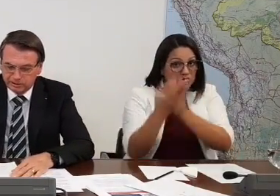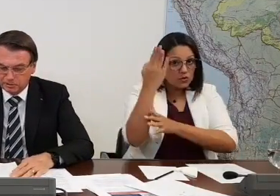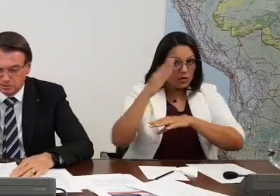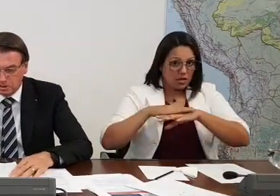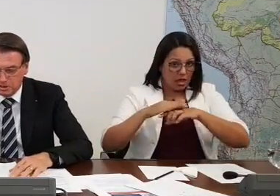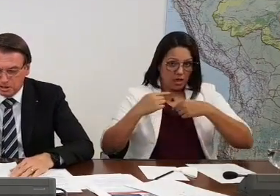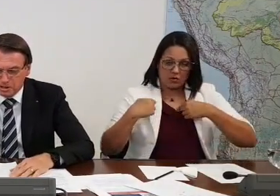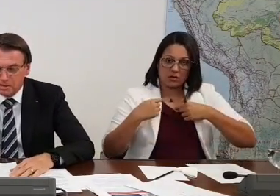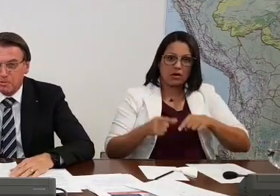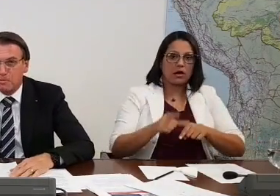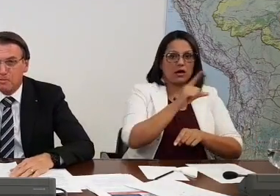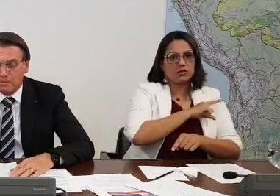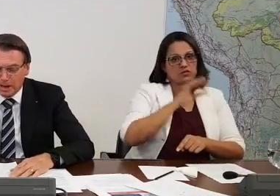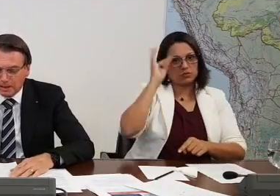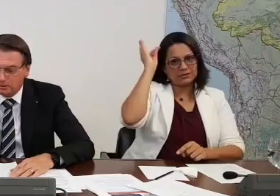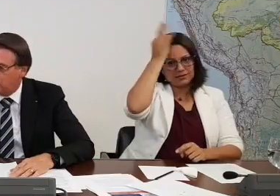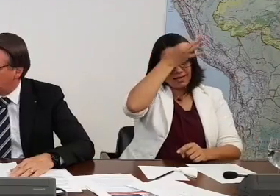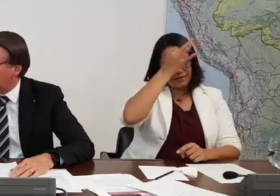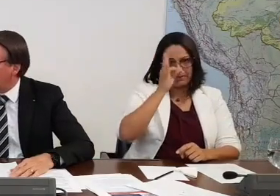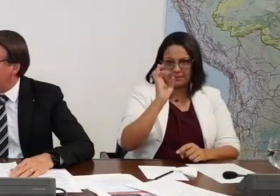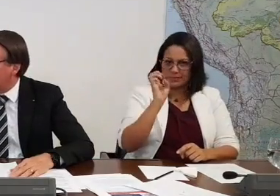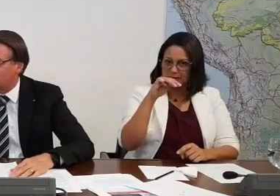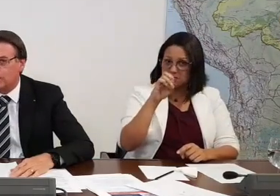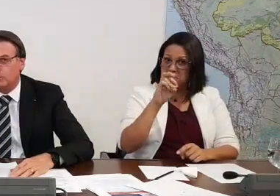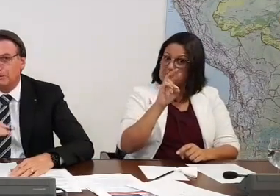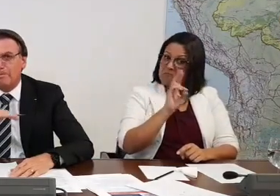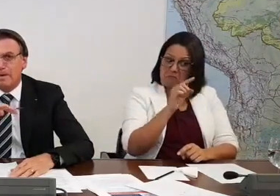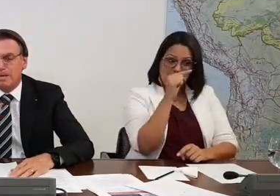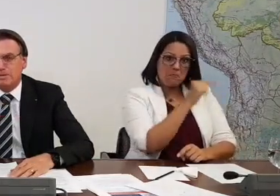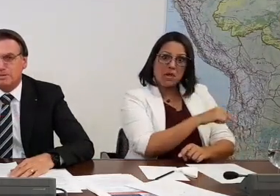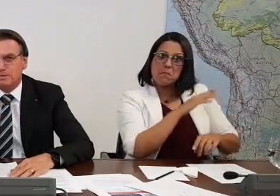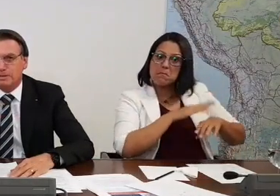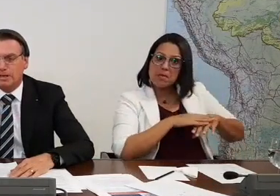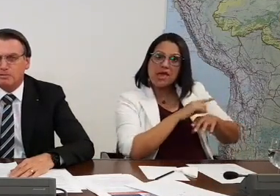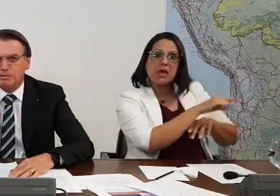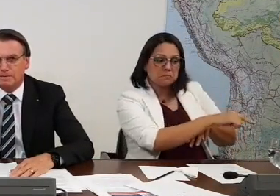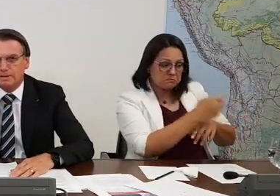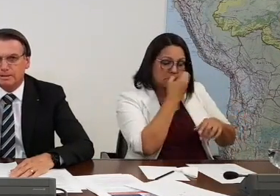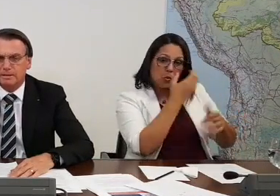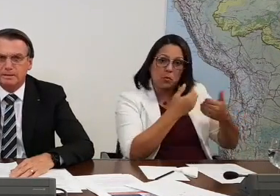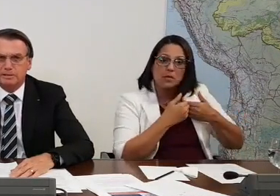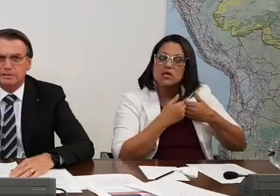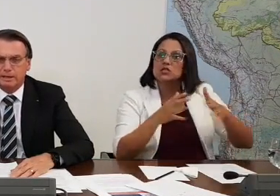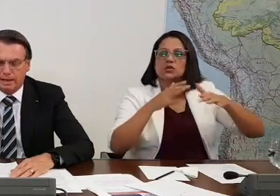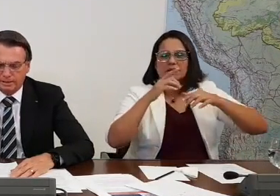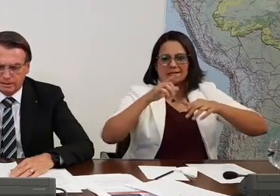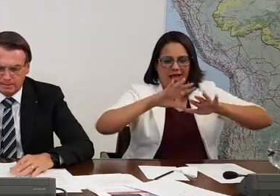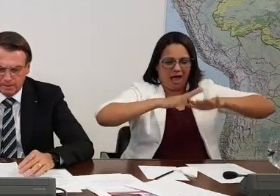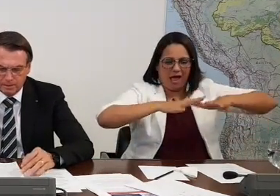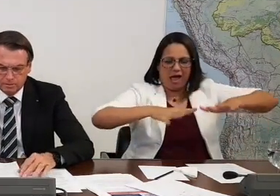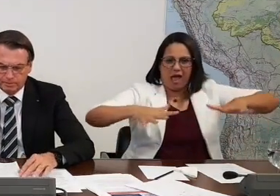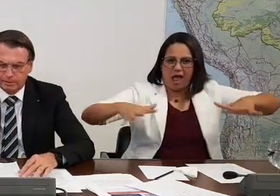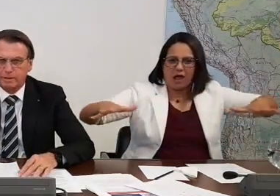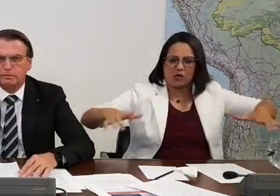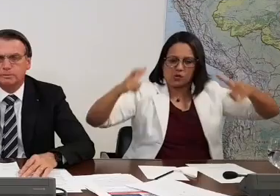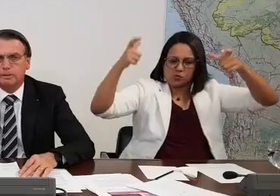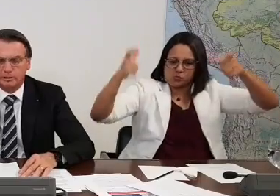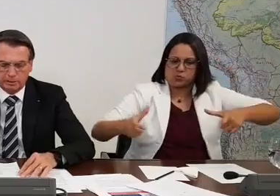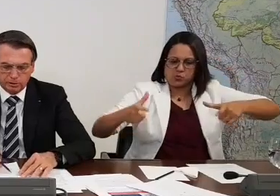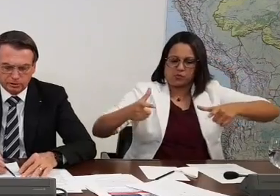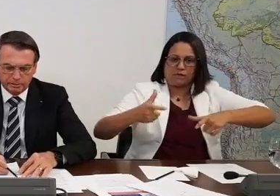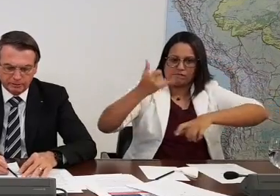flutuante com placas fotovoltaicas. o tapete em cima da lagoa, energia elétrica, um